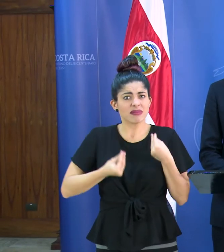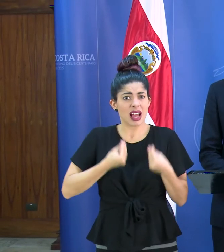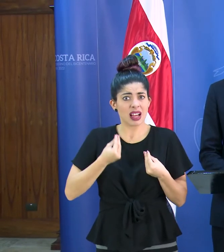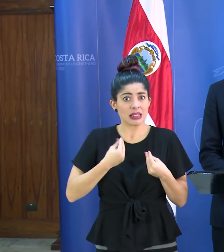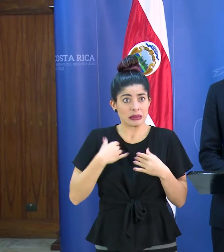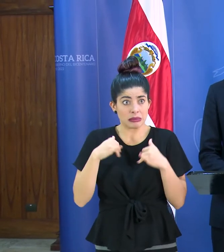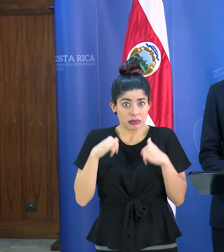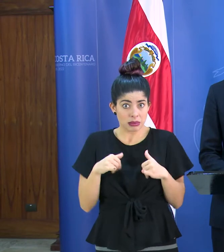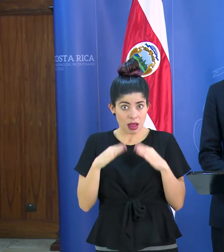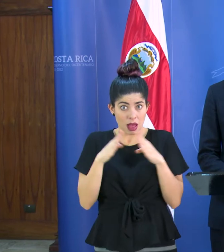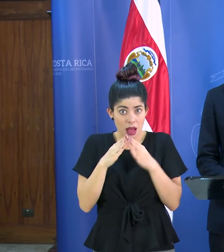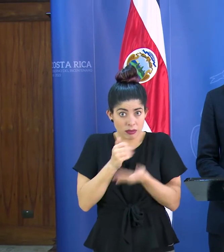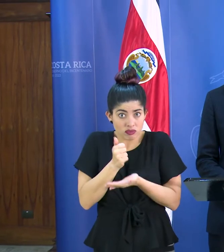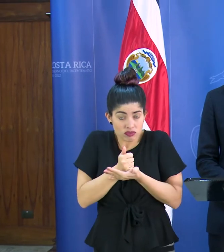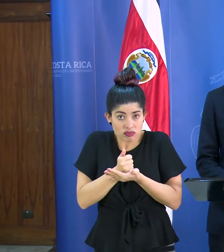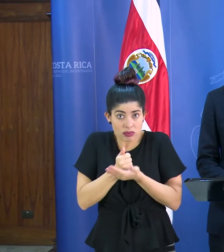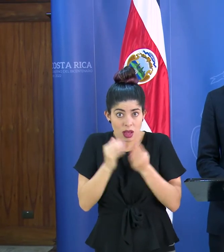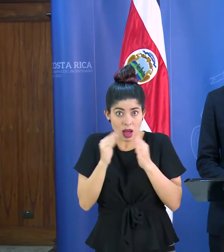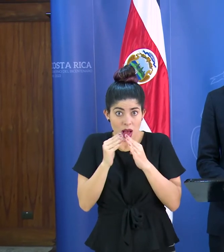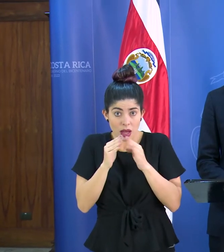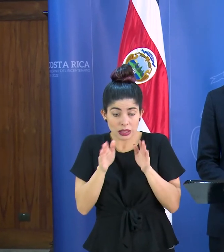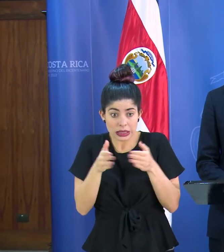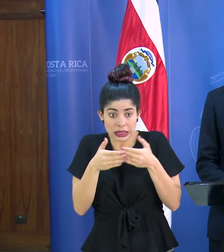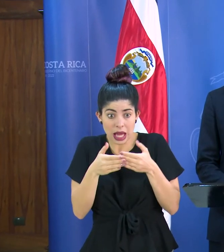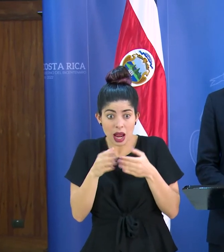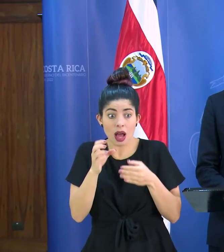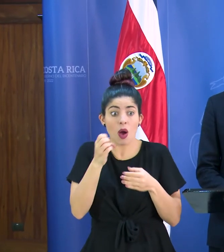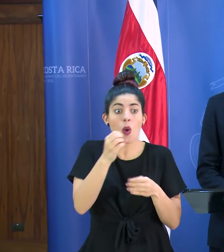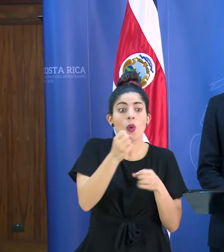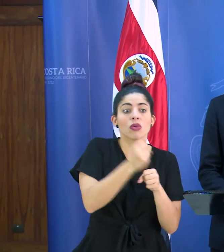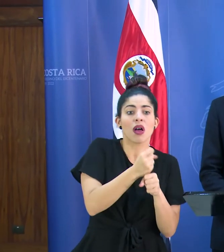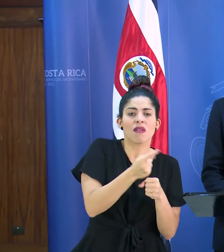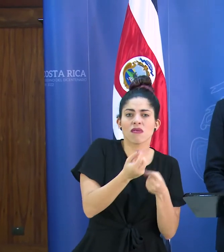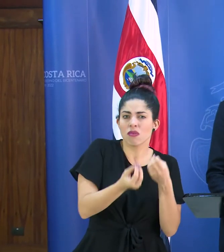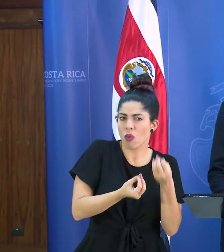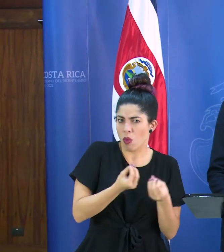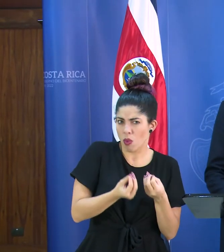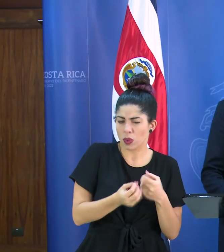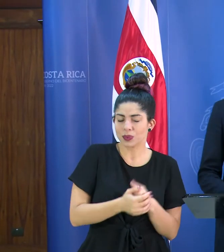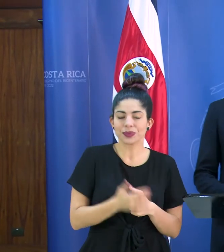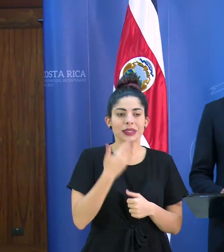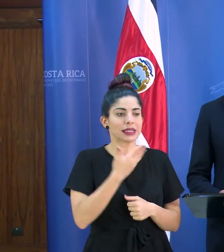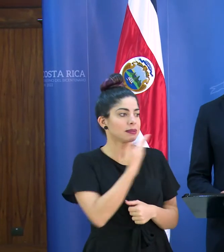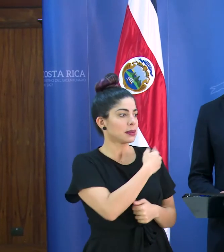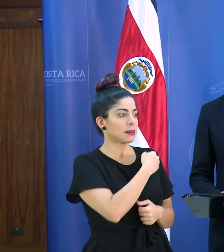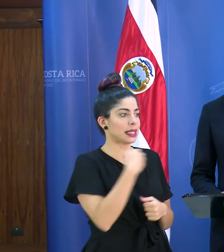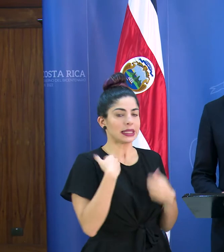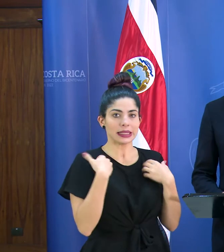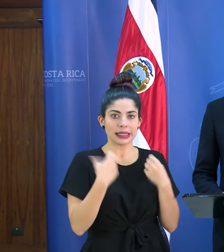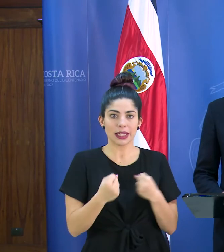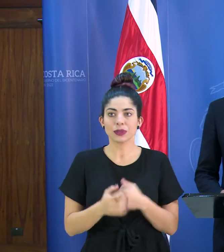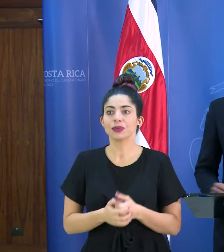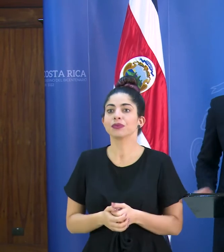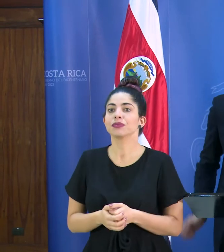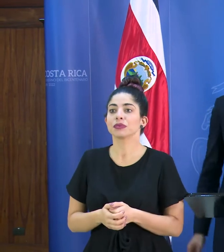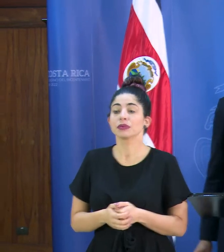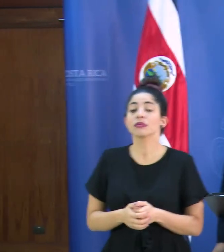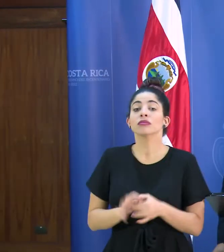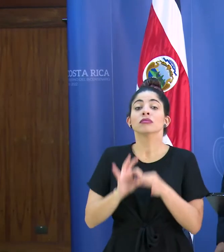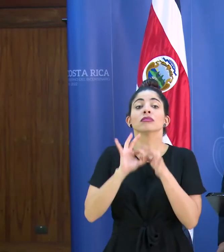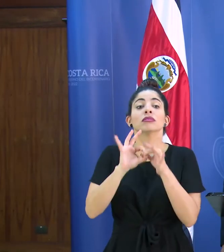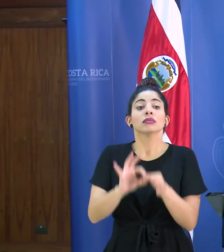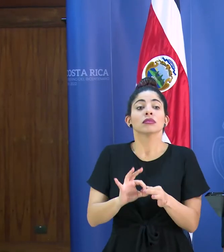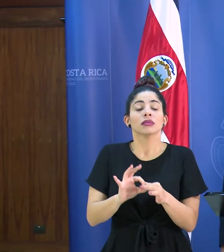aislarse completamente dentro del hogar en el lugar de trabajo cómo se va a manejar gracias Fernando señor ministro de salud sí con